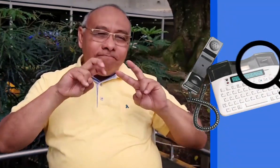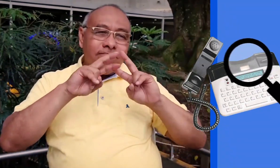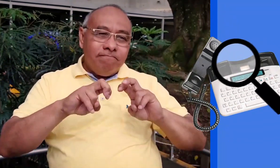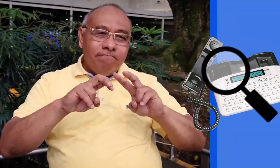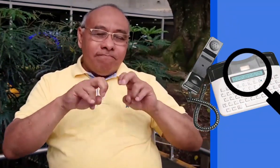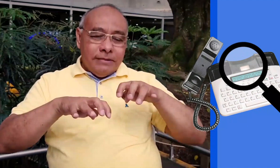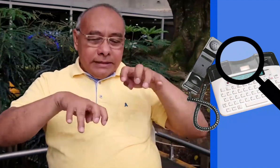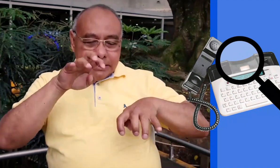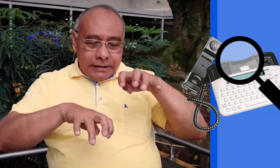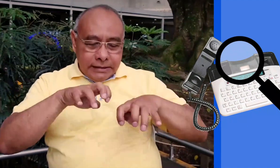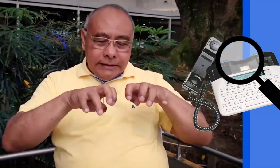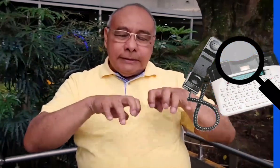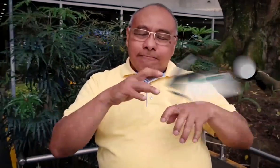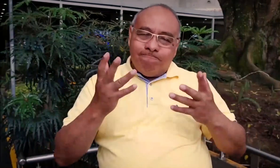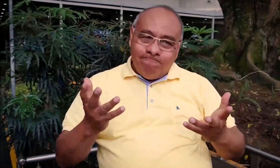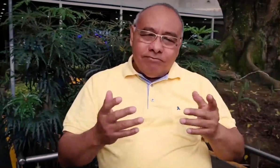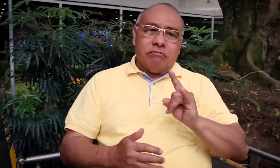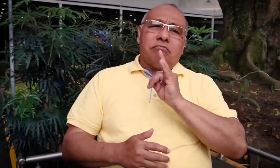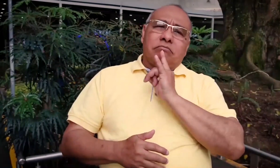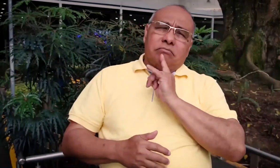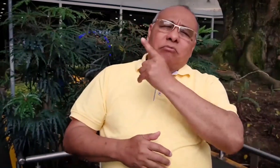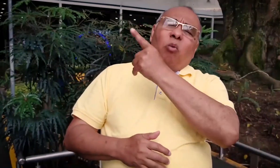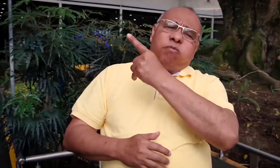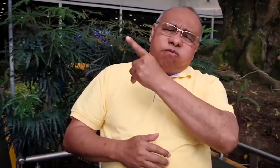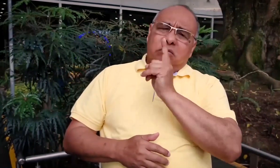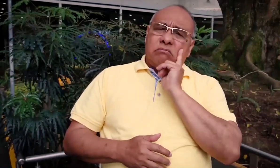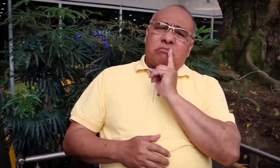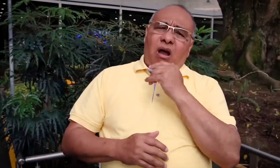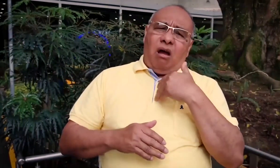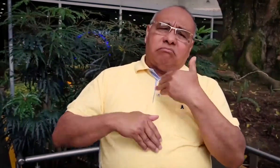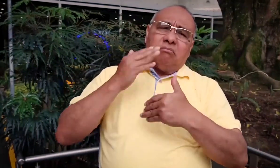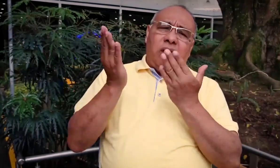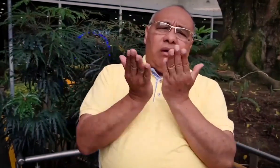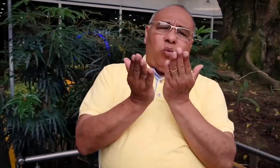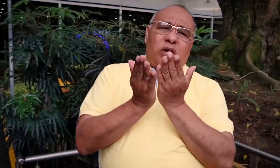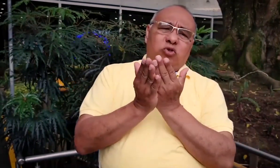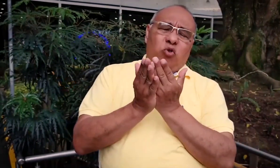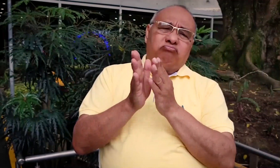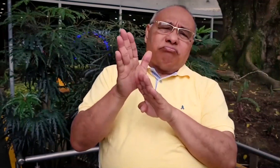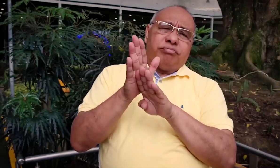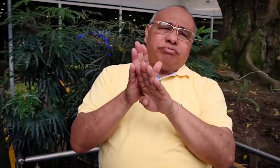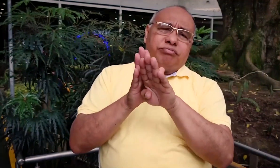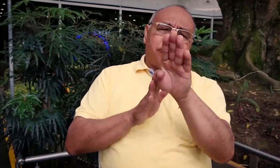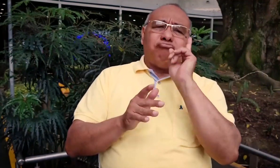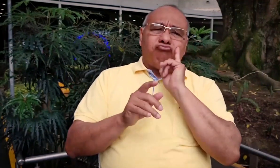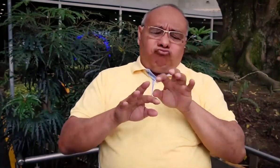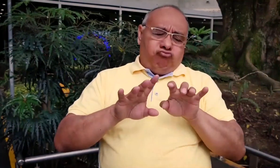Fenascol empezó a evaluar cómo era el manejo del TTY en Colombia y se dio cuenta que en Estados Unidos la educación era